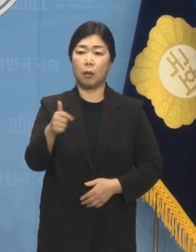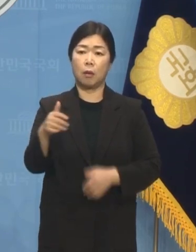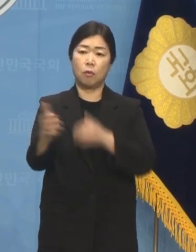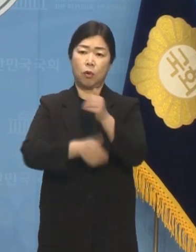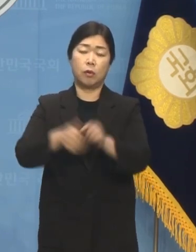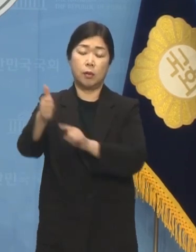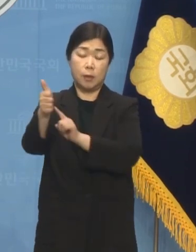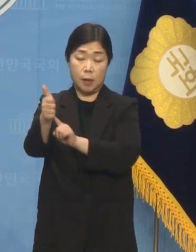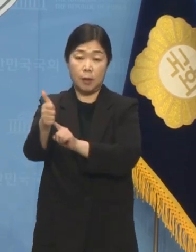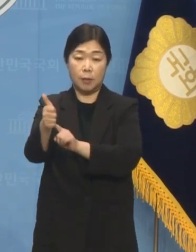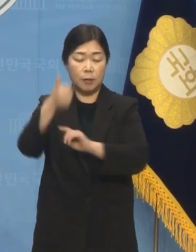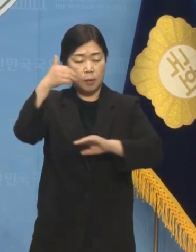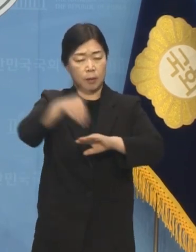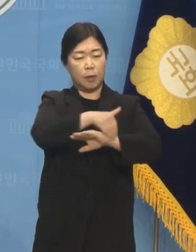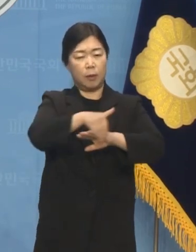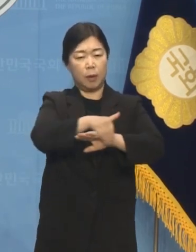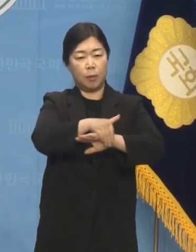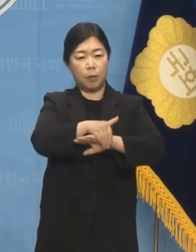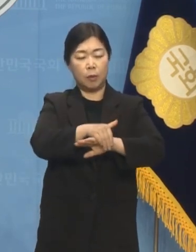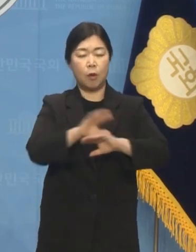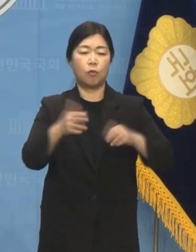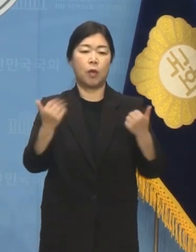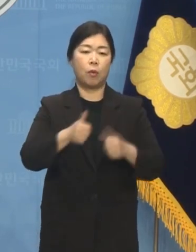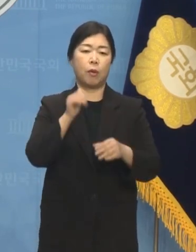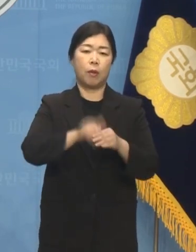완성한 총선용 의료대란